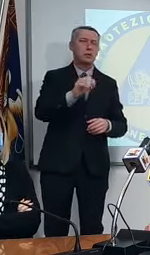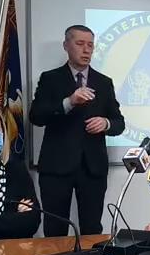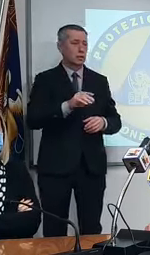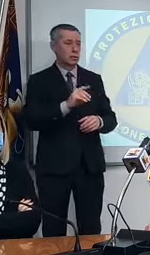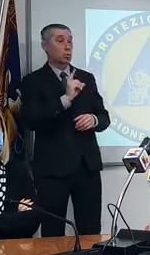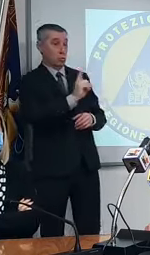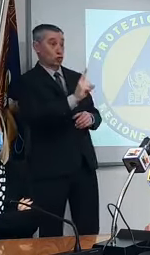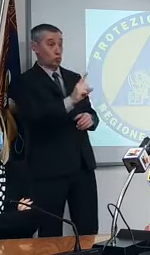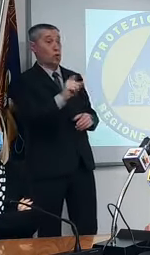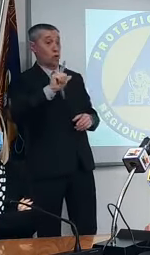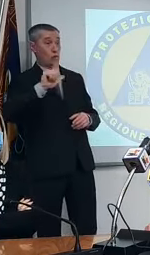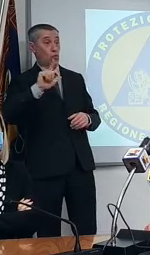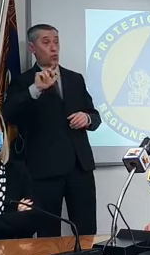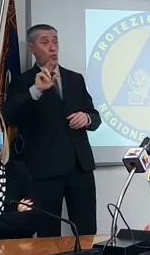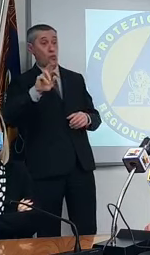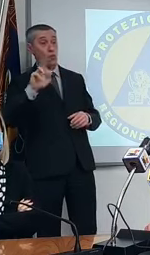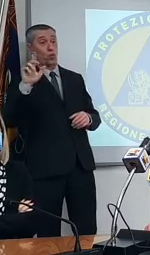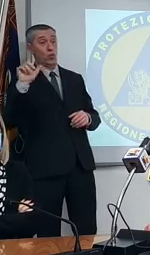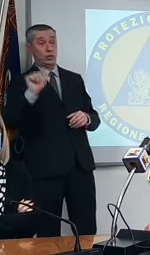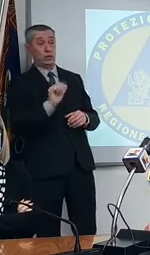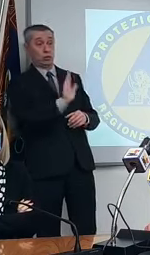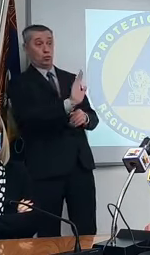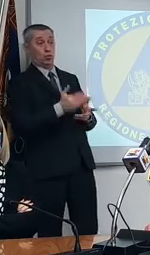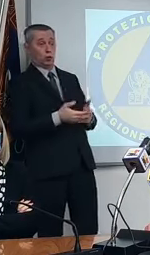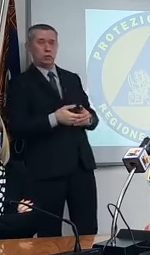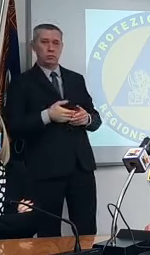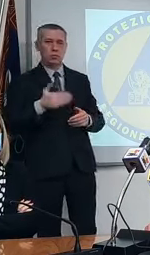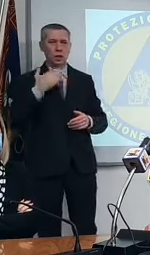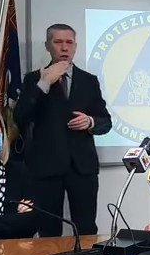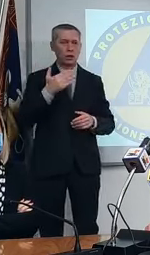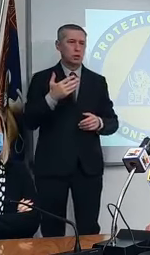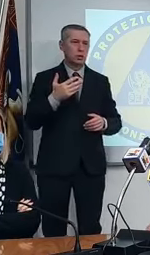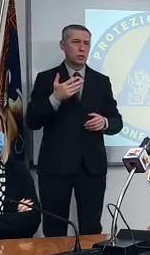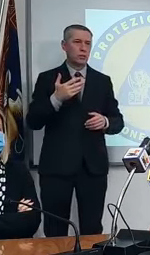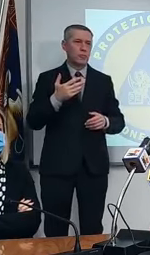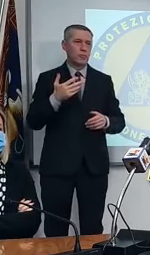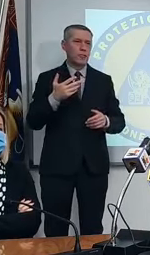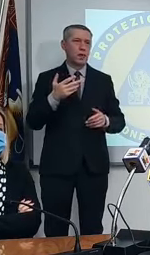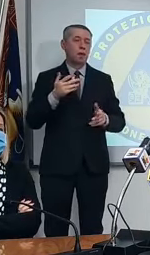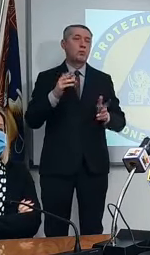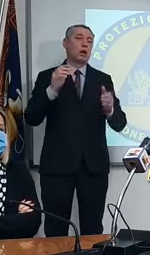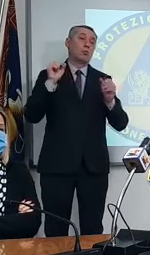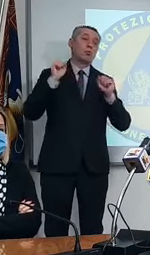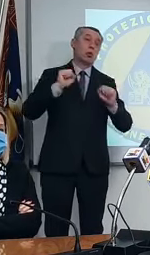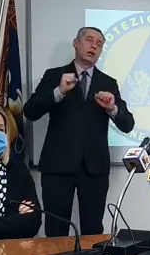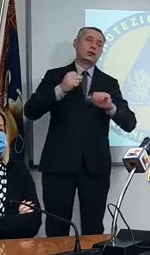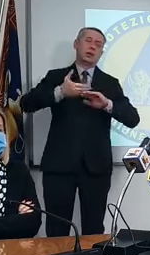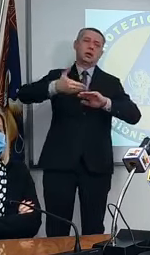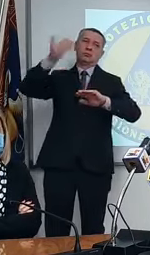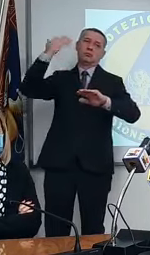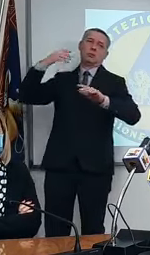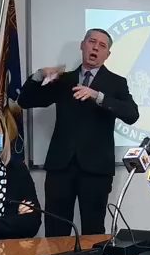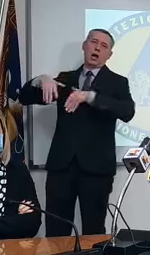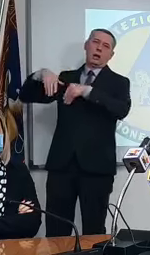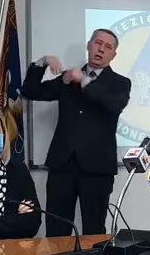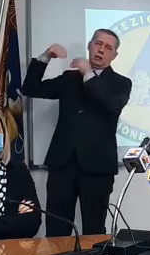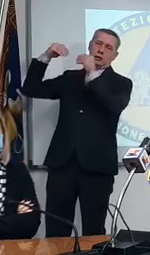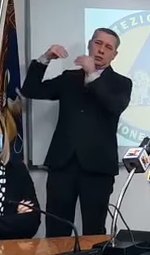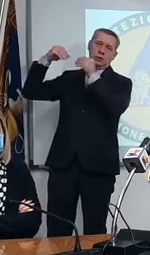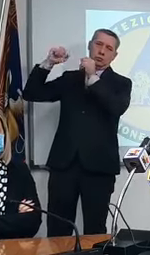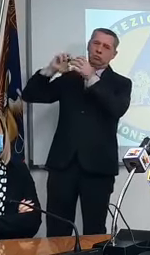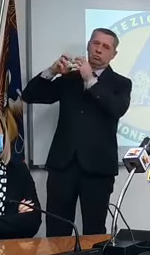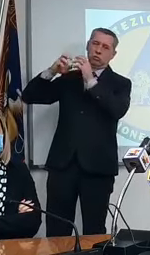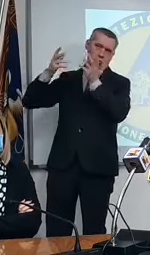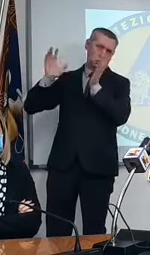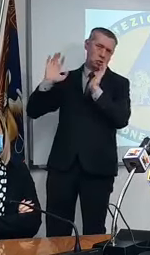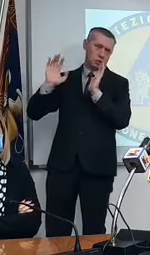dopo le due riferimento grazie e l'ultima cosa a meno che non sia cosa dei primi giorni i primi giorni è stato l'altra